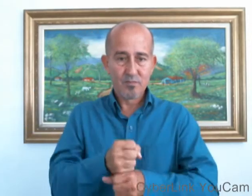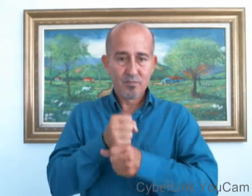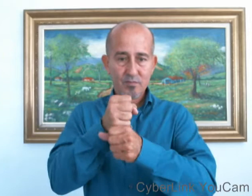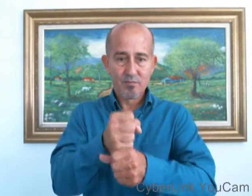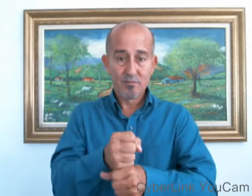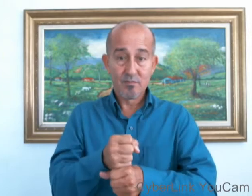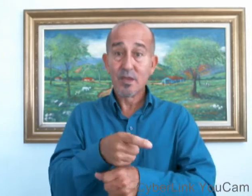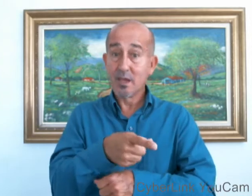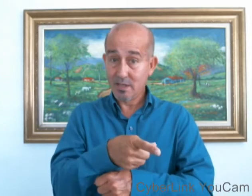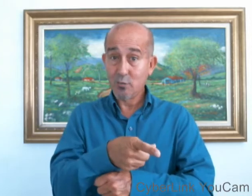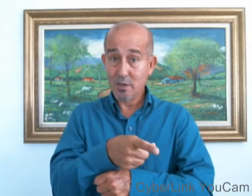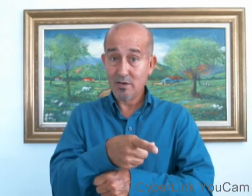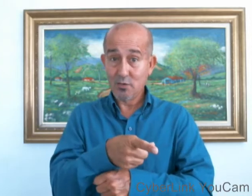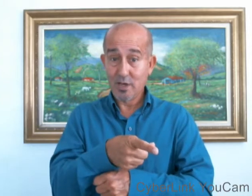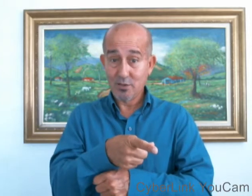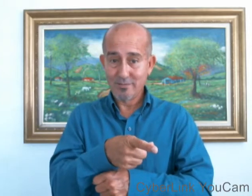El celular sonando.